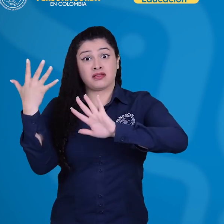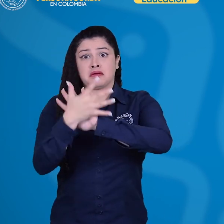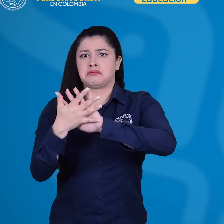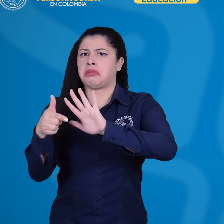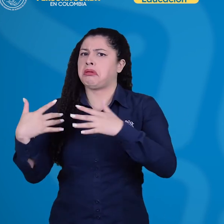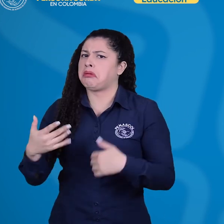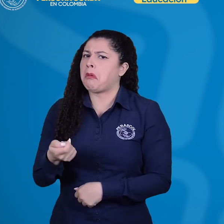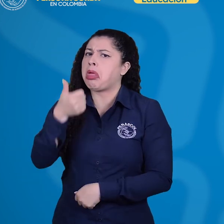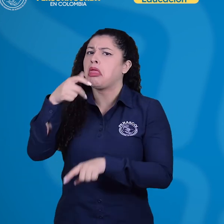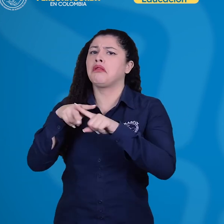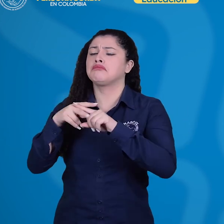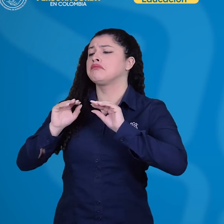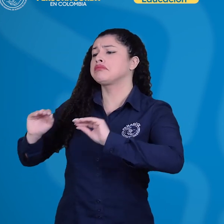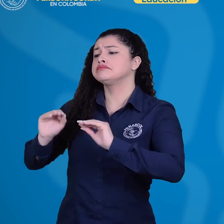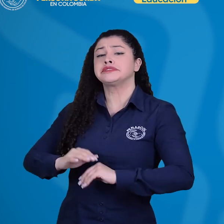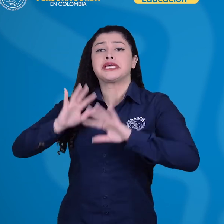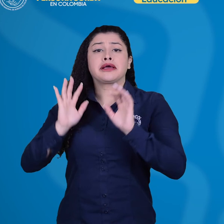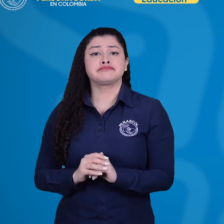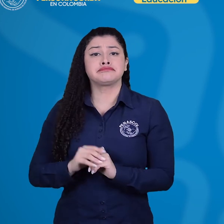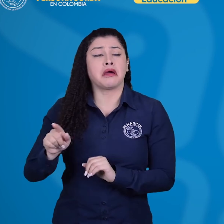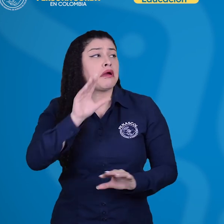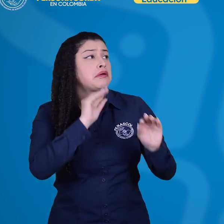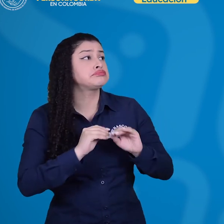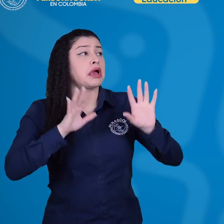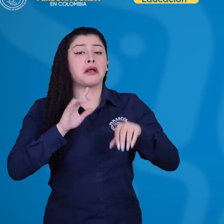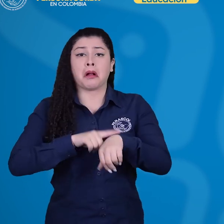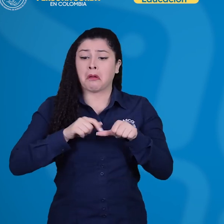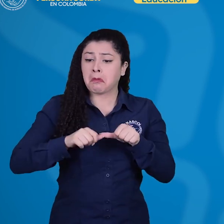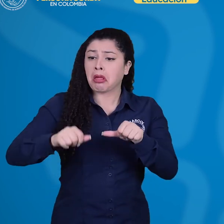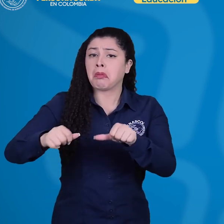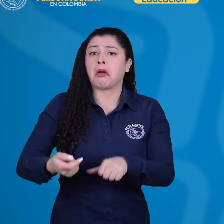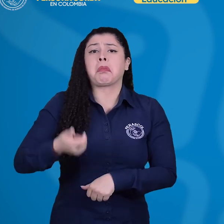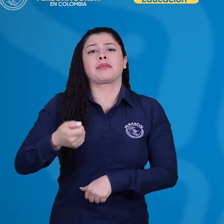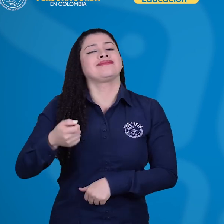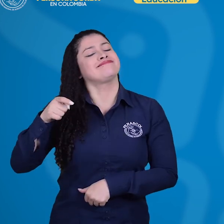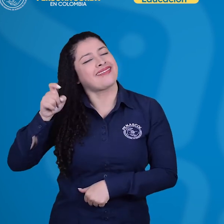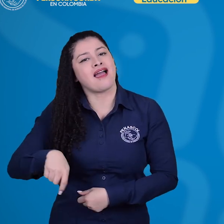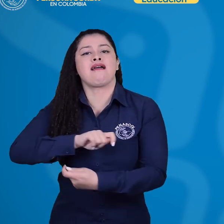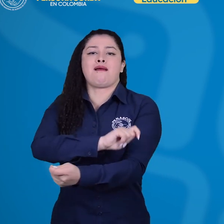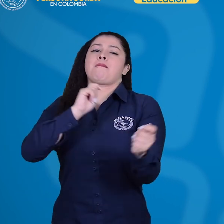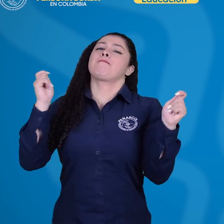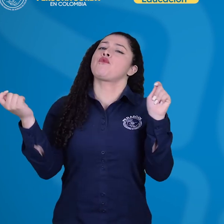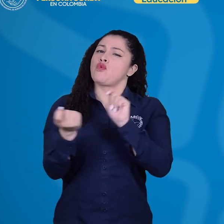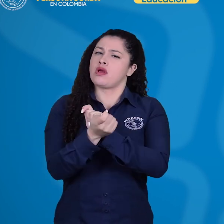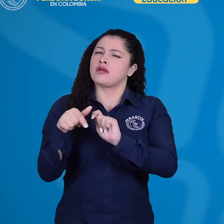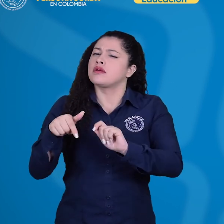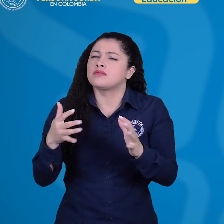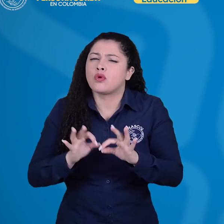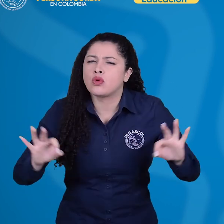ocasionales y de corta duración. El aprendizaje de la lengua de señas colombiana permitirá a los